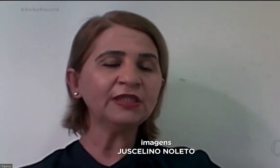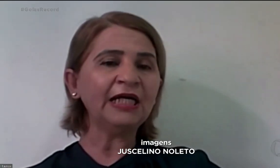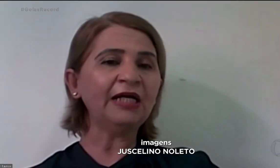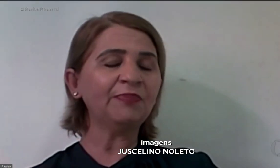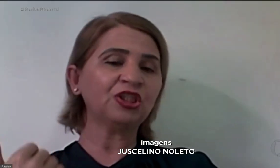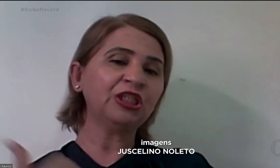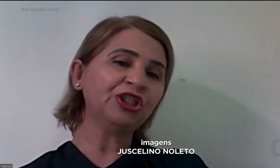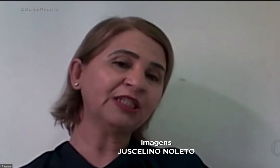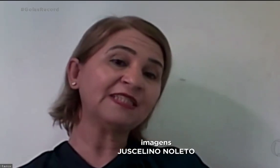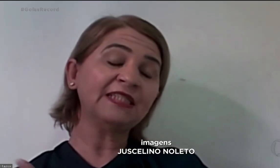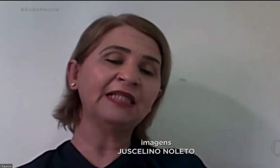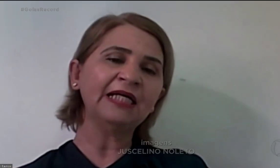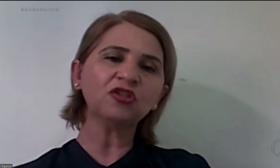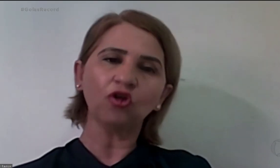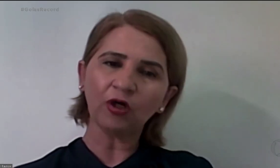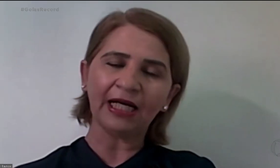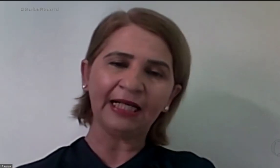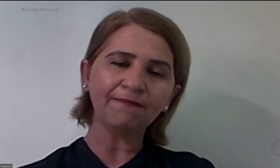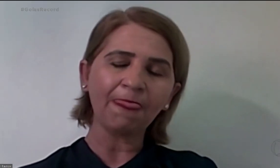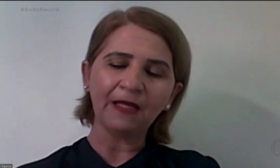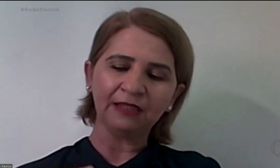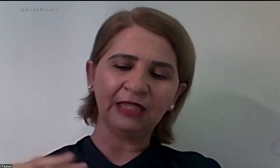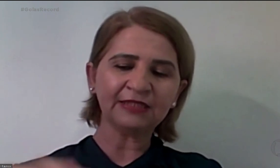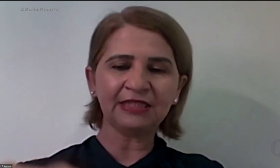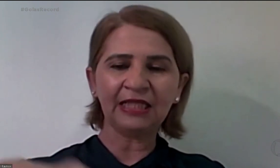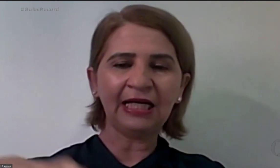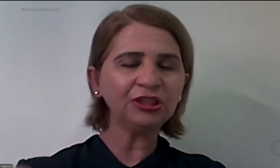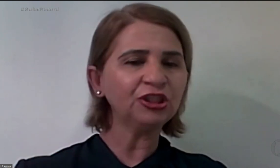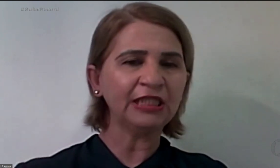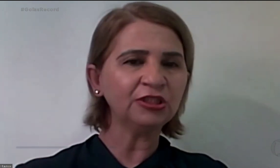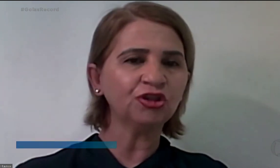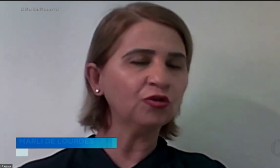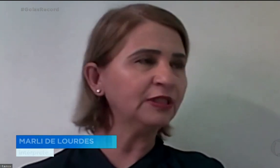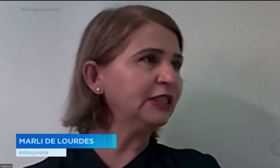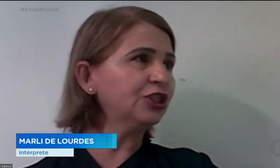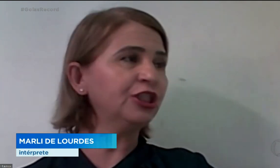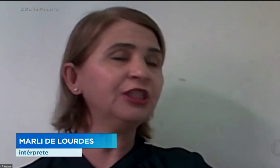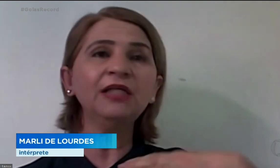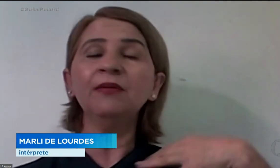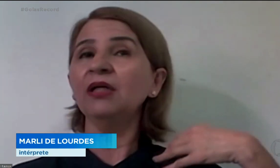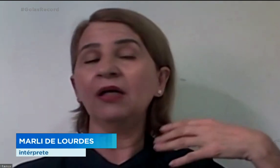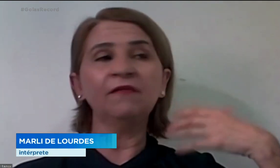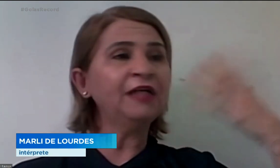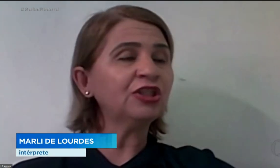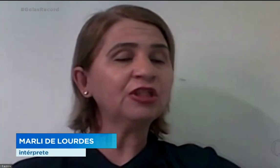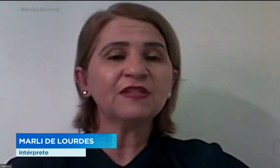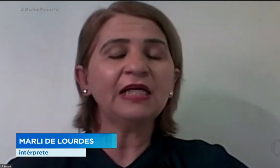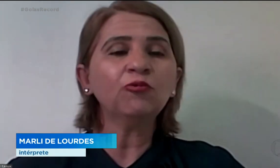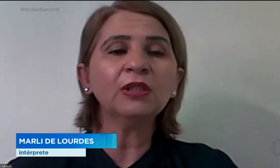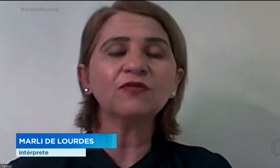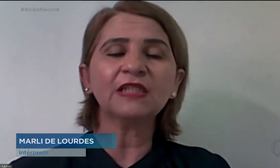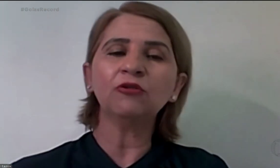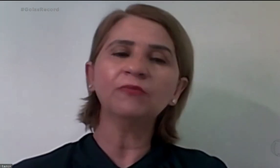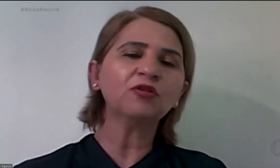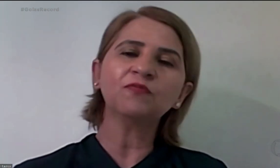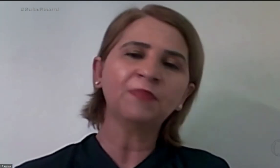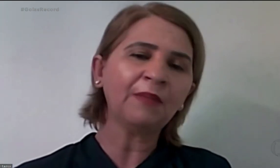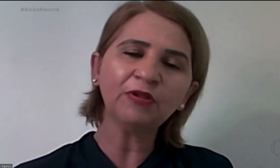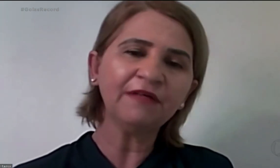intérprete tinha que se deslocar da cidade dele de origem e viajar não sei quantos quilômetros para poder